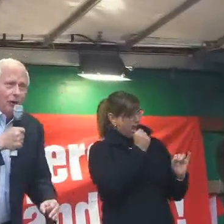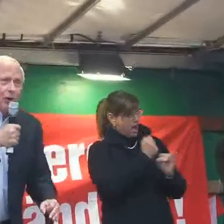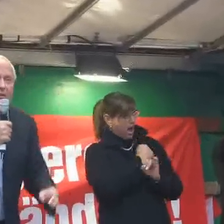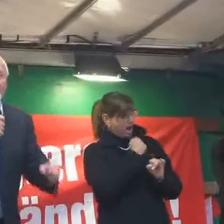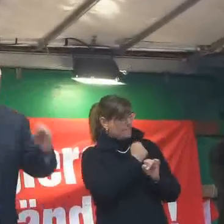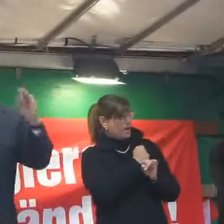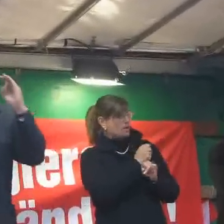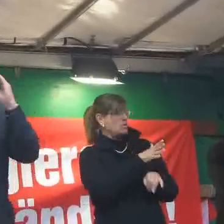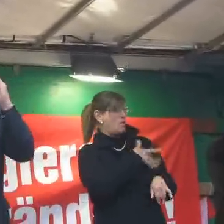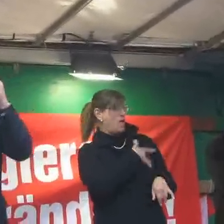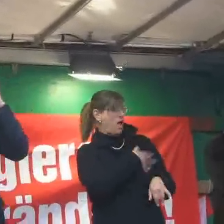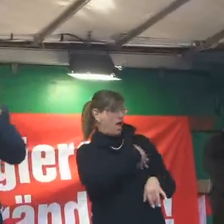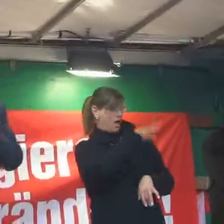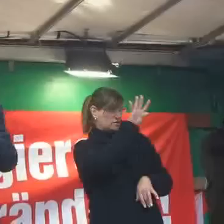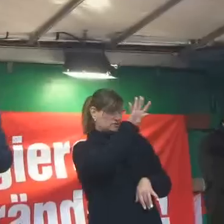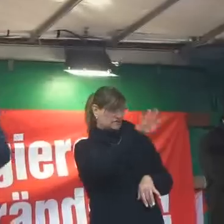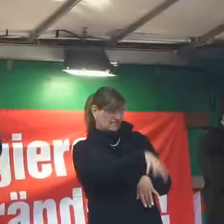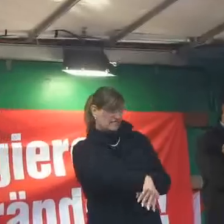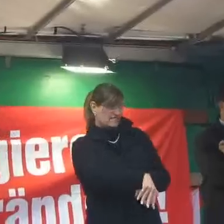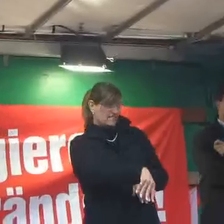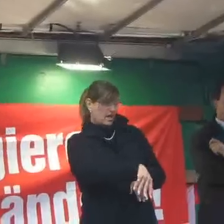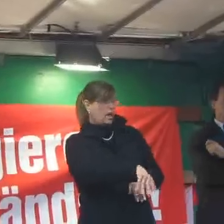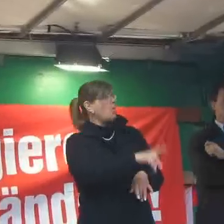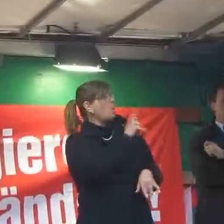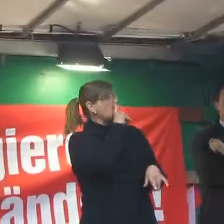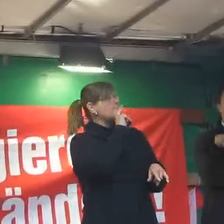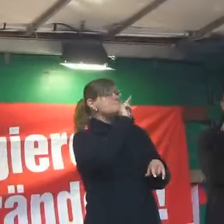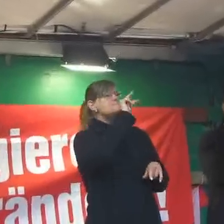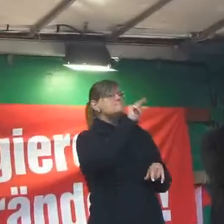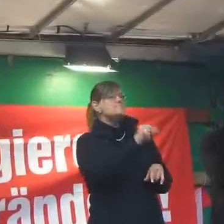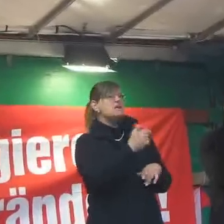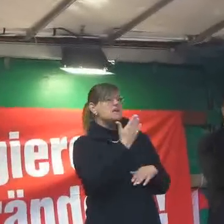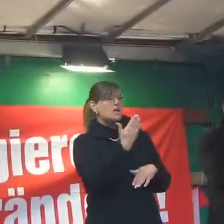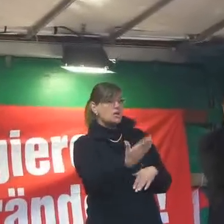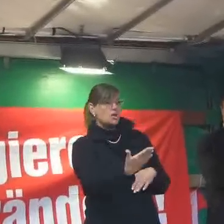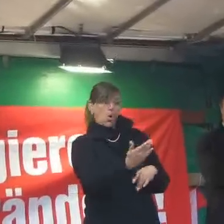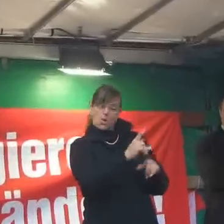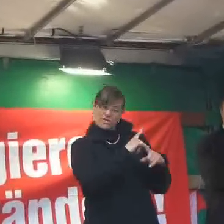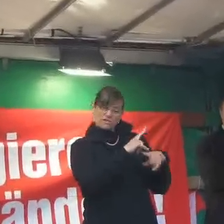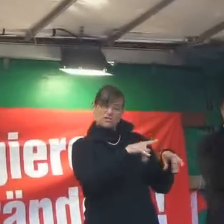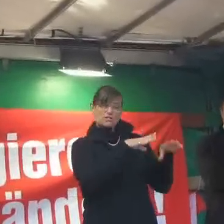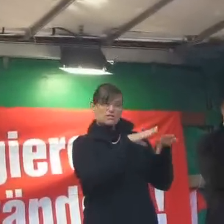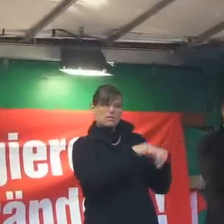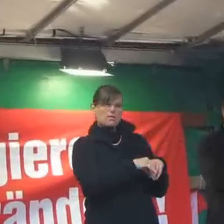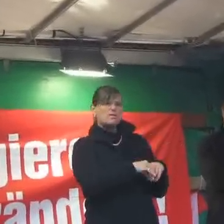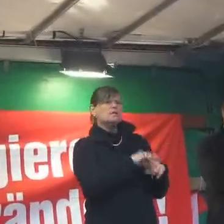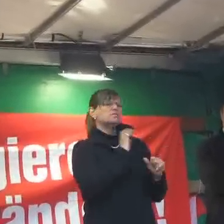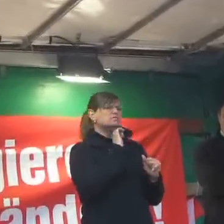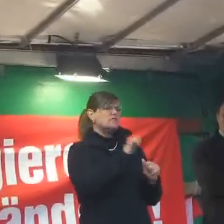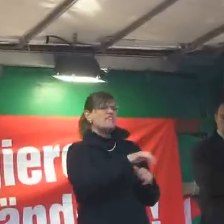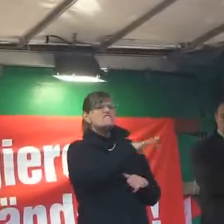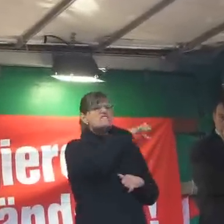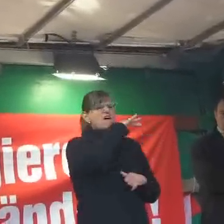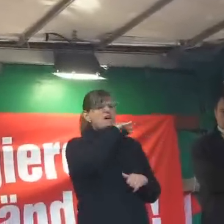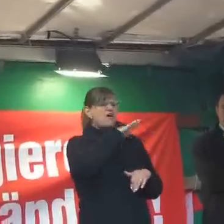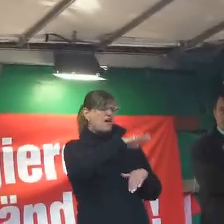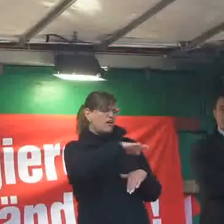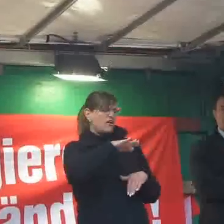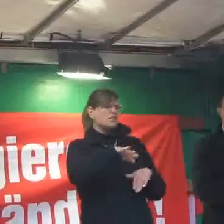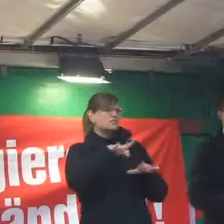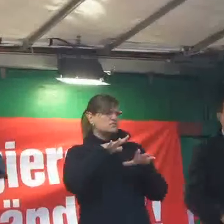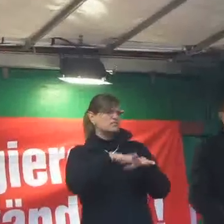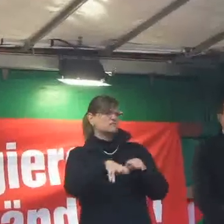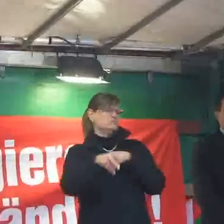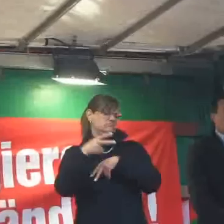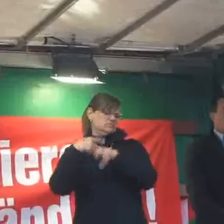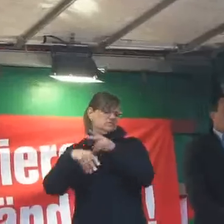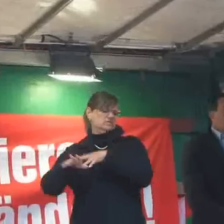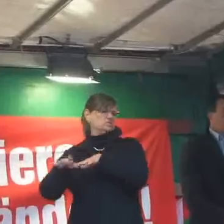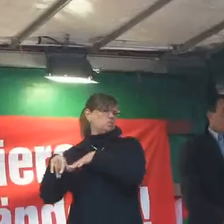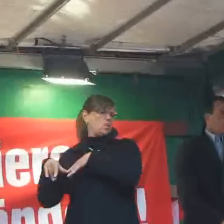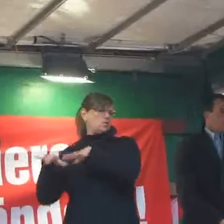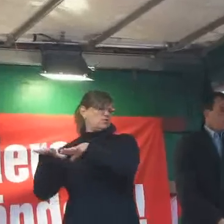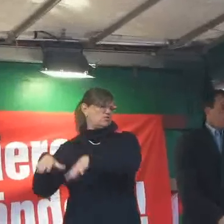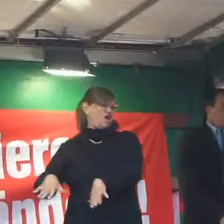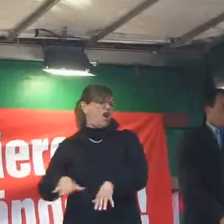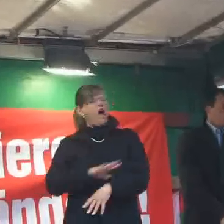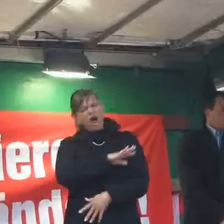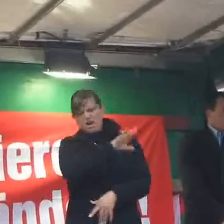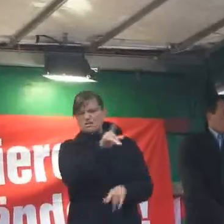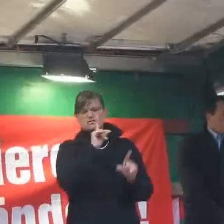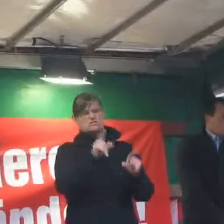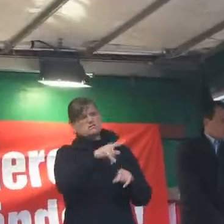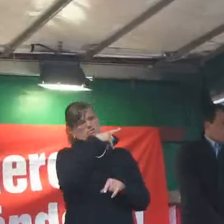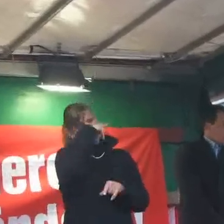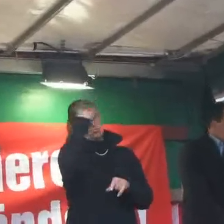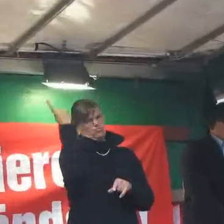IV befürwortet, Mindestlohn nicht einführt, der lässt viele, viele Kinder zurück. Alles andere sind dumme